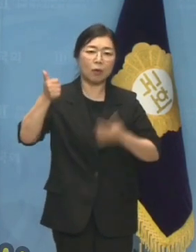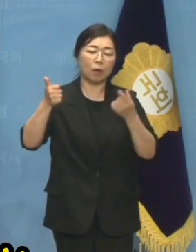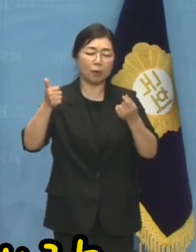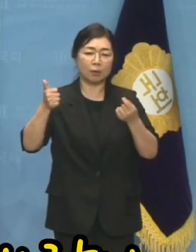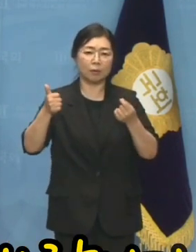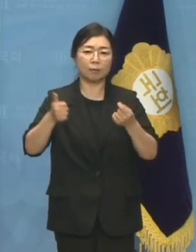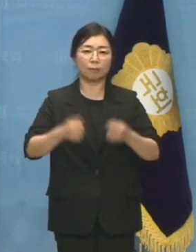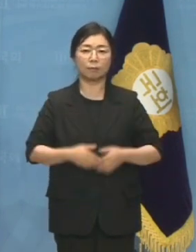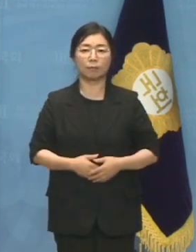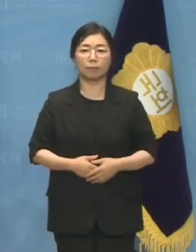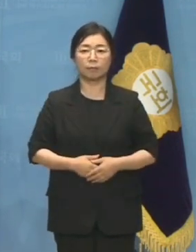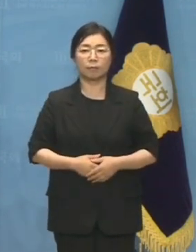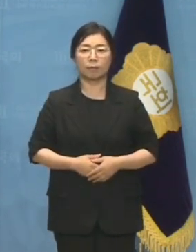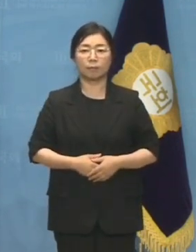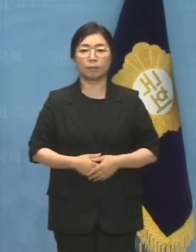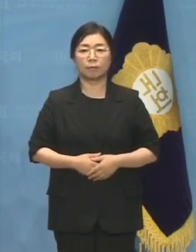아니길 바랍니다.